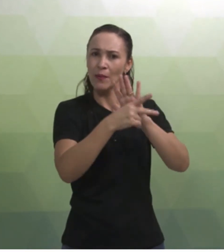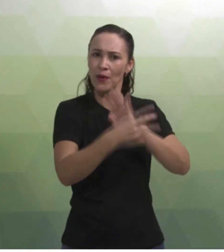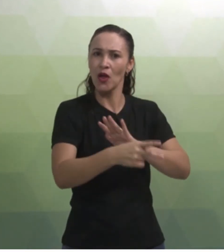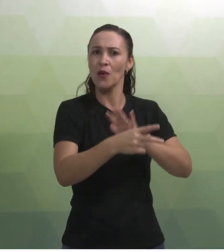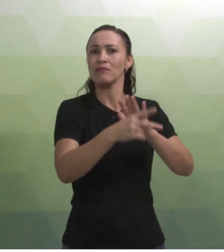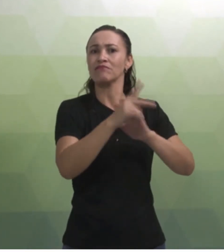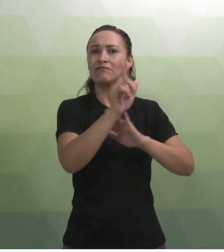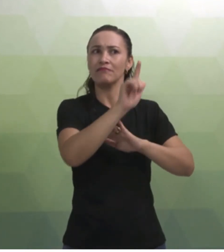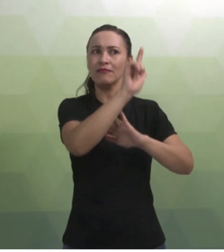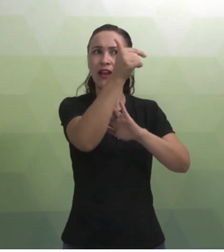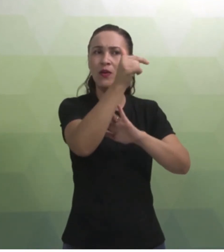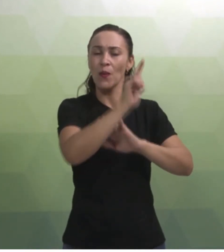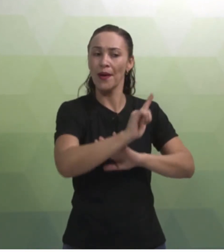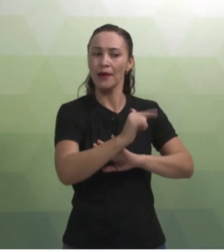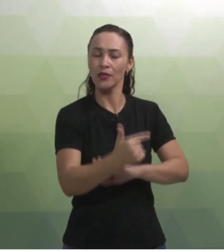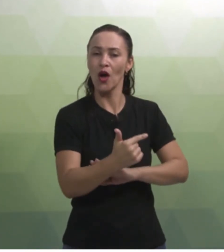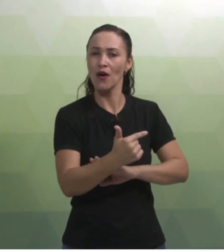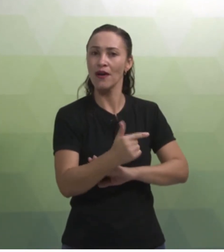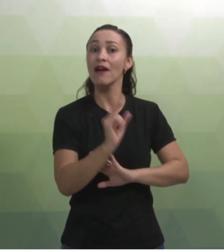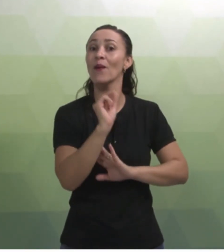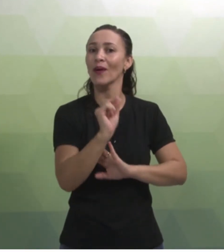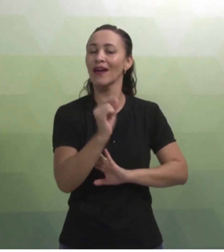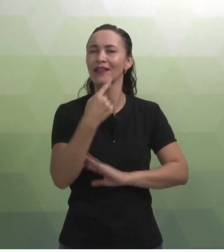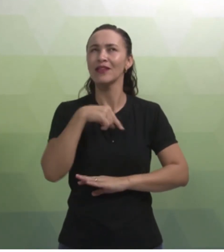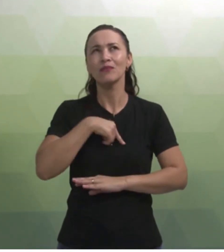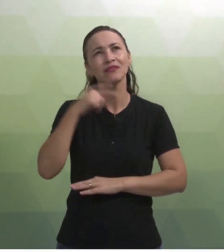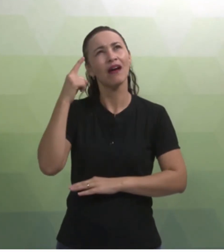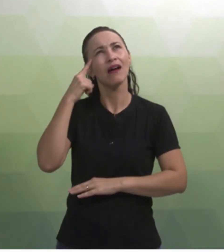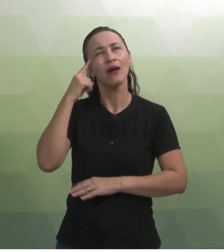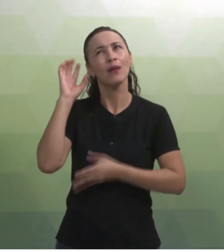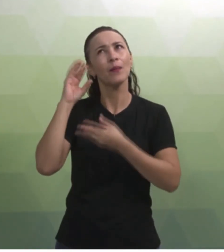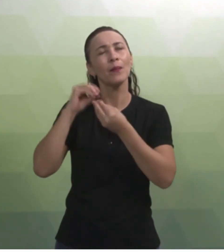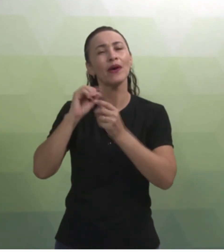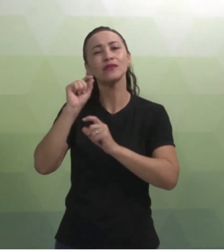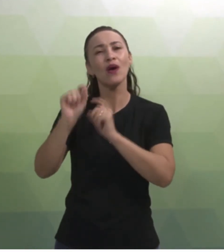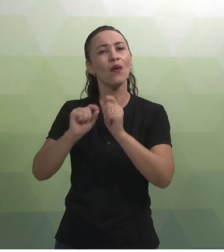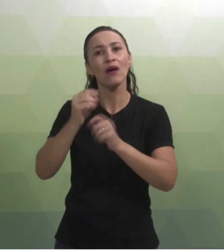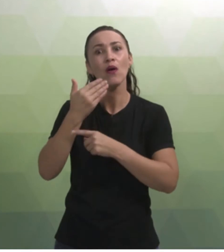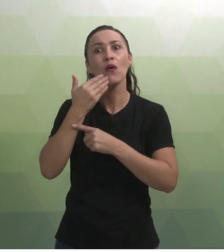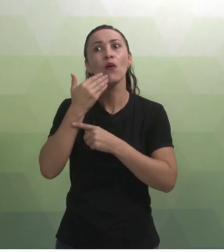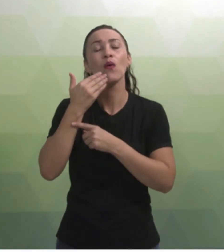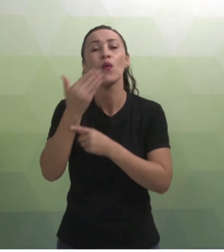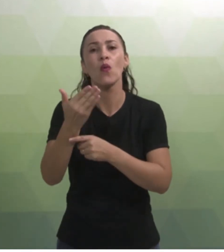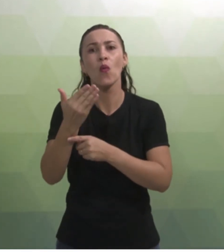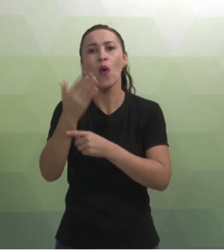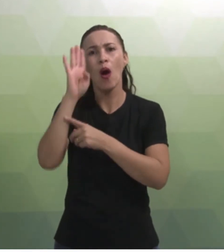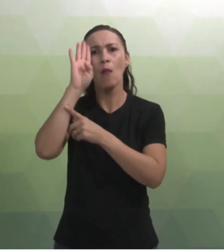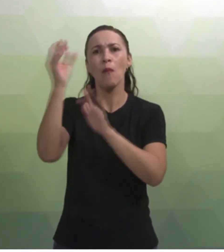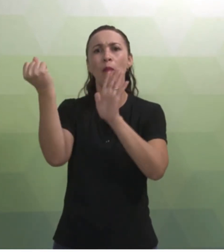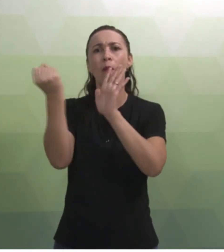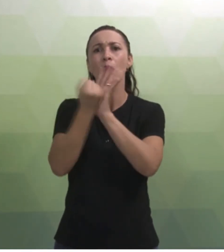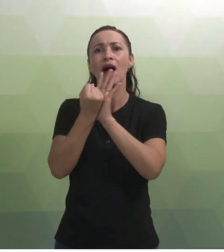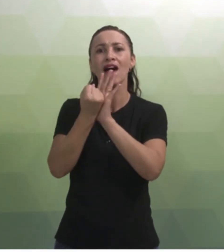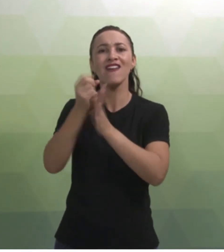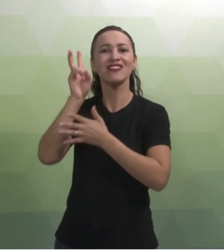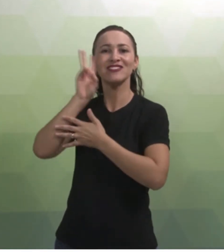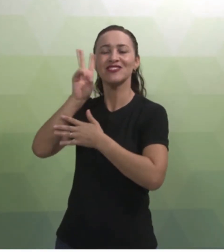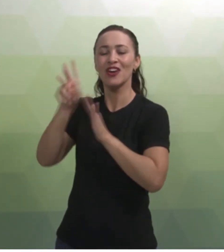como L1 e como L2, eu tenho que me ater ao quê? Qual é o principal marco histórico para o ensino da língua de sinais?